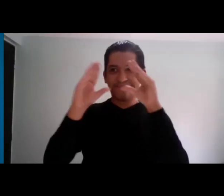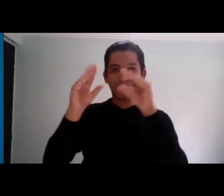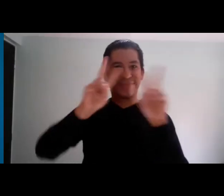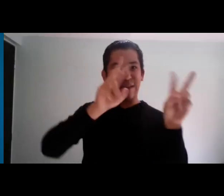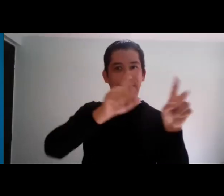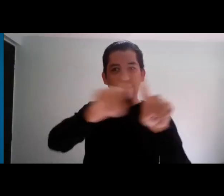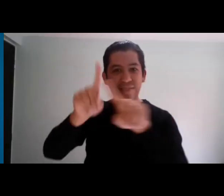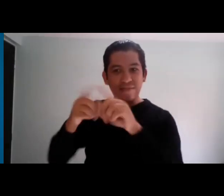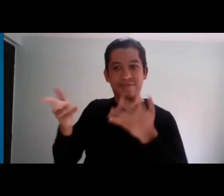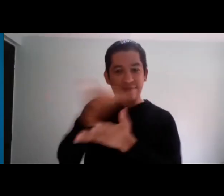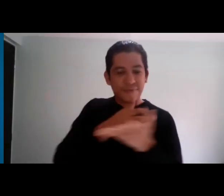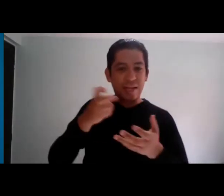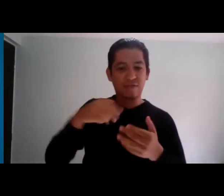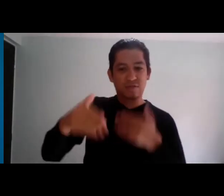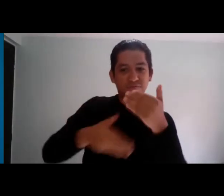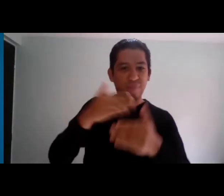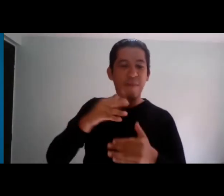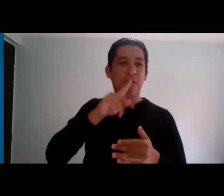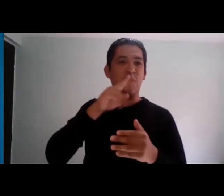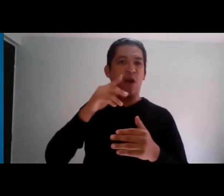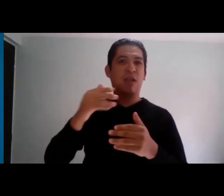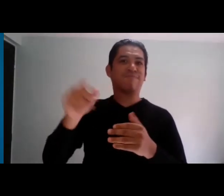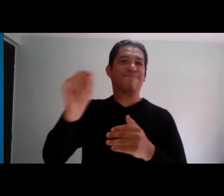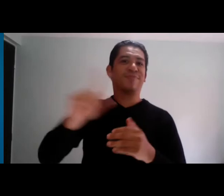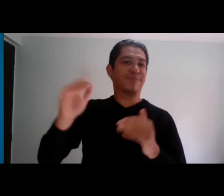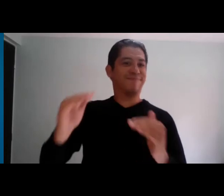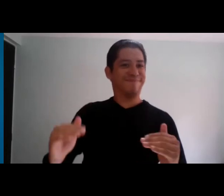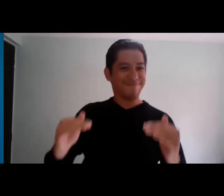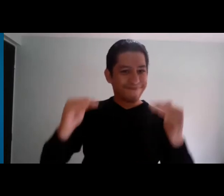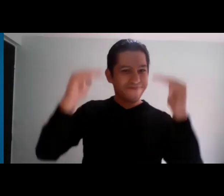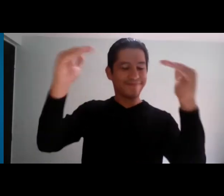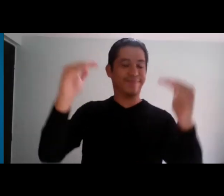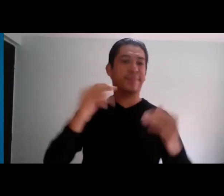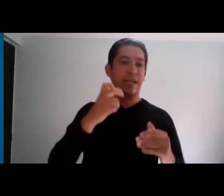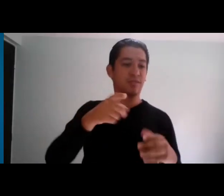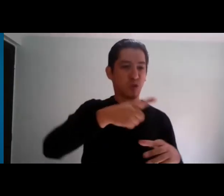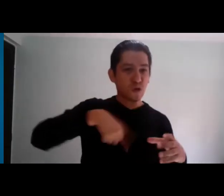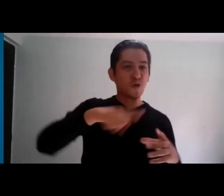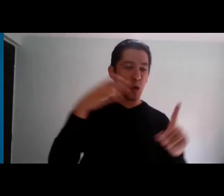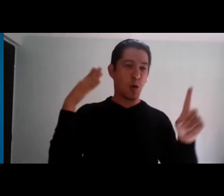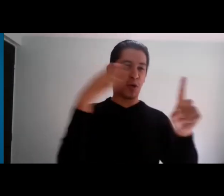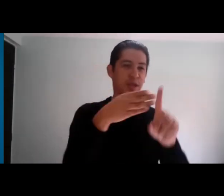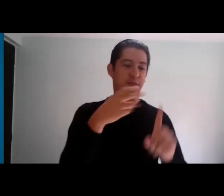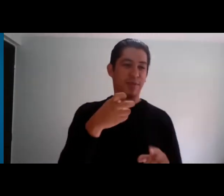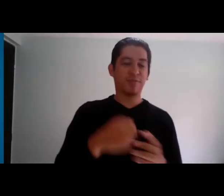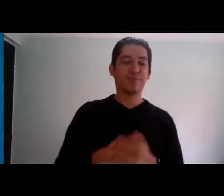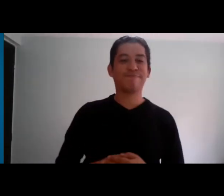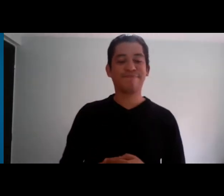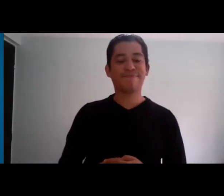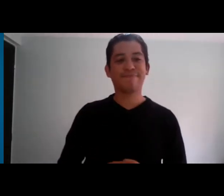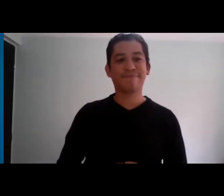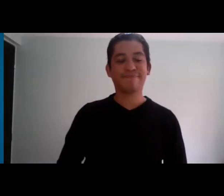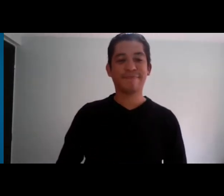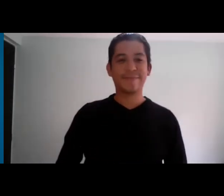incursión del subtitulado, del doblaje, que también existe en la lengua de señas, ¿no? Y al final, compartir todos estos